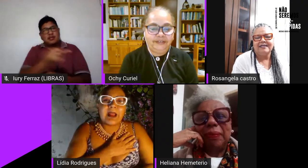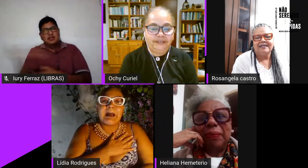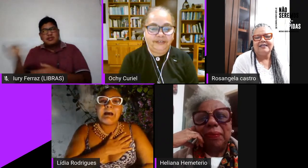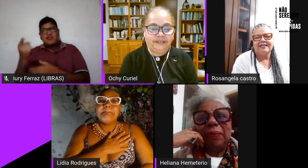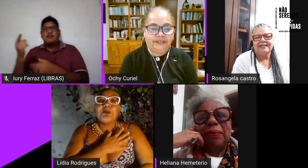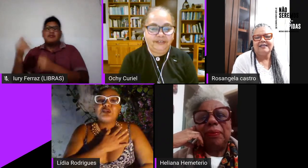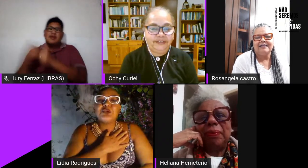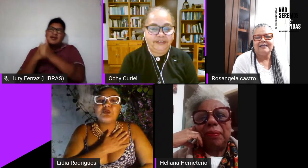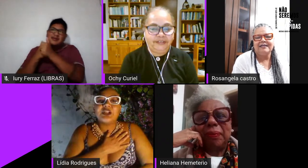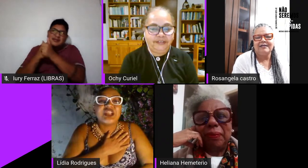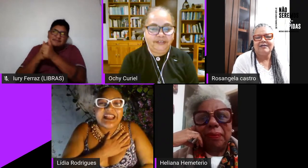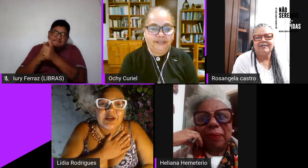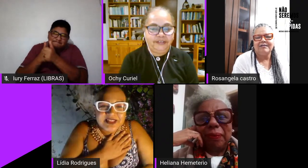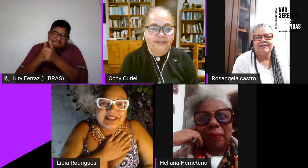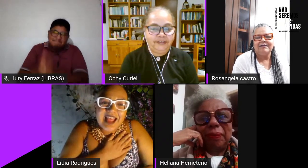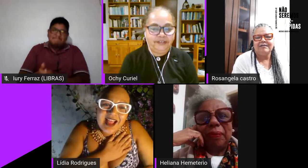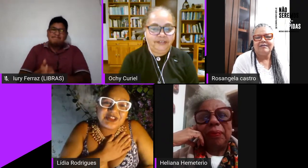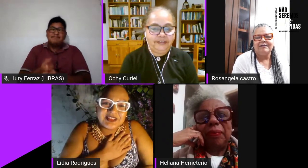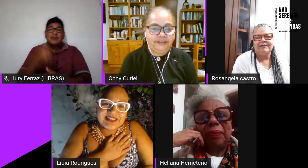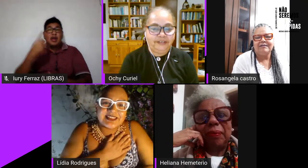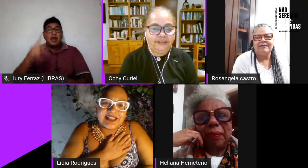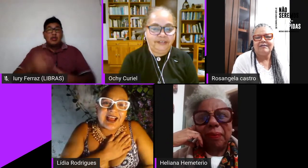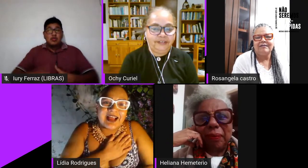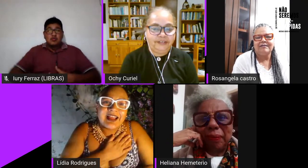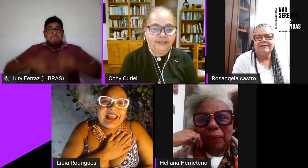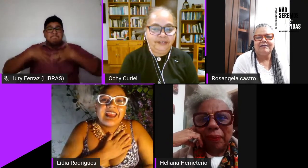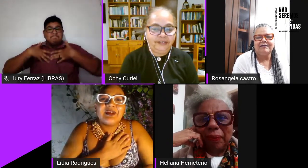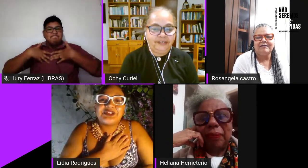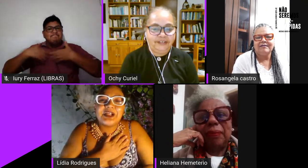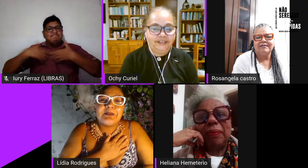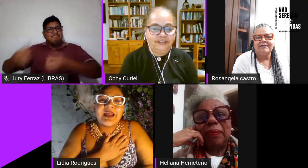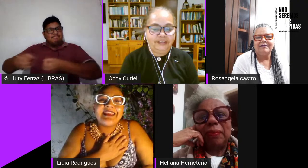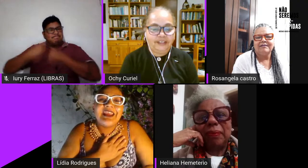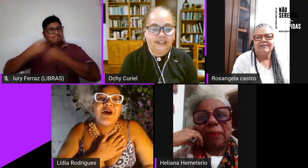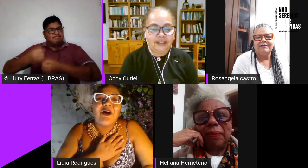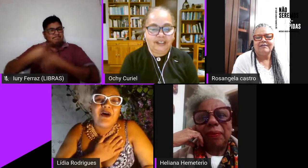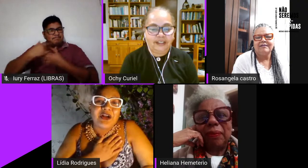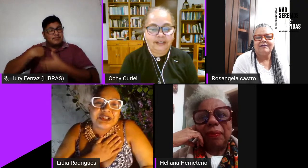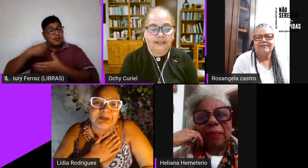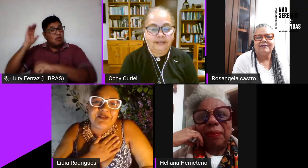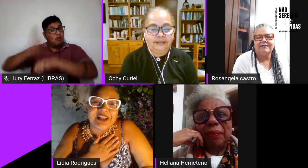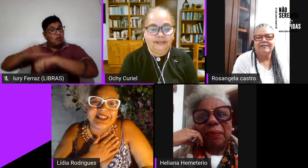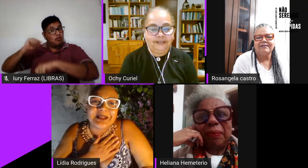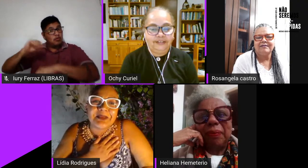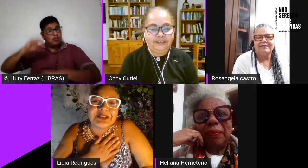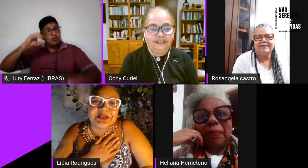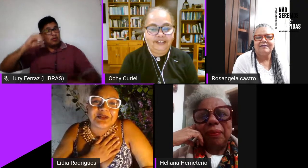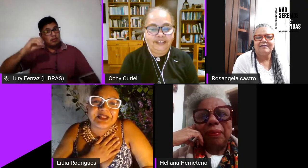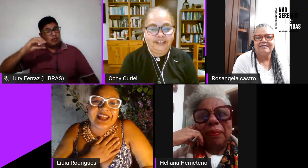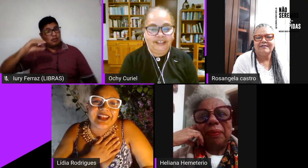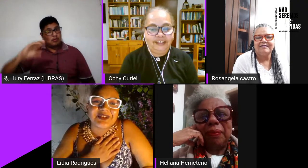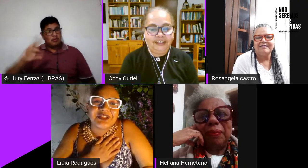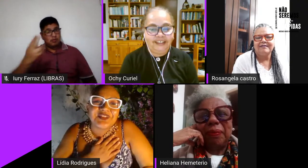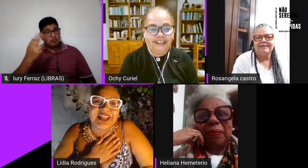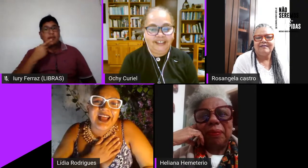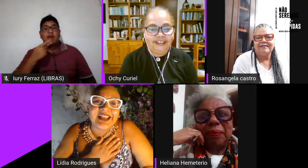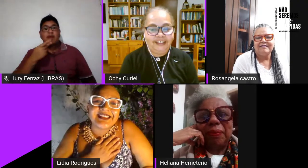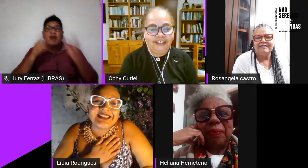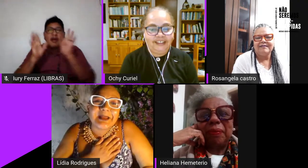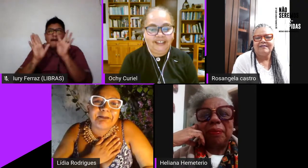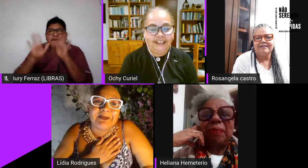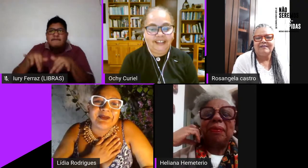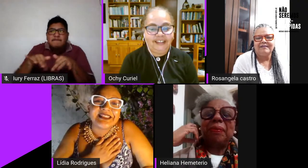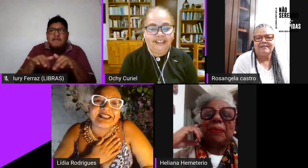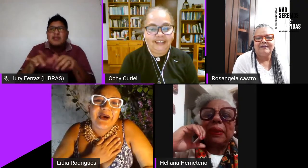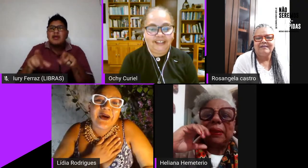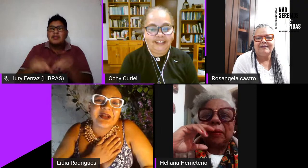sua trajetória por sua generosidade em ensinar eu chamo aí Oti pra fazer também